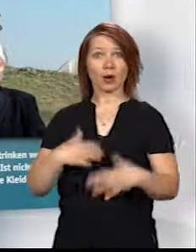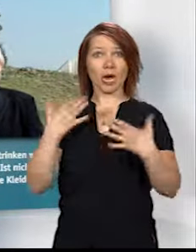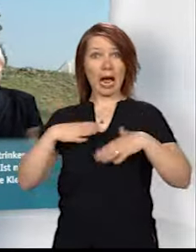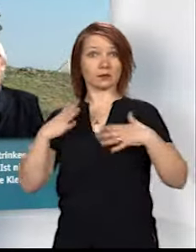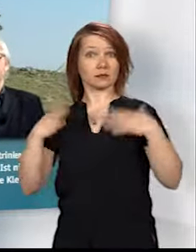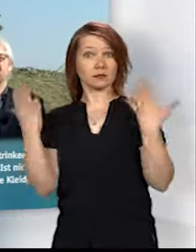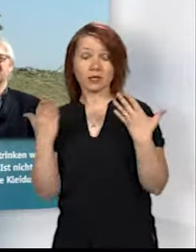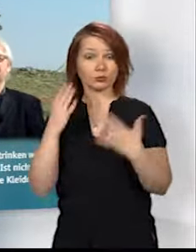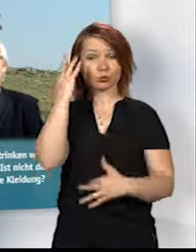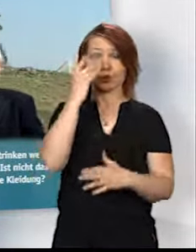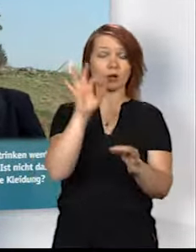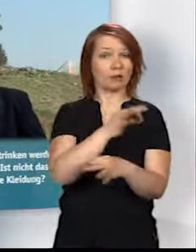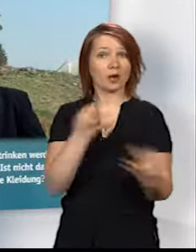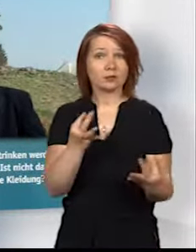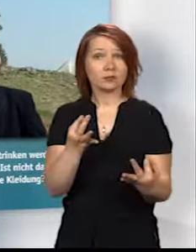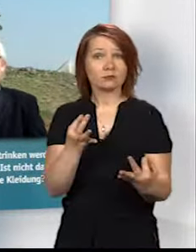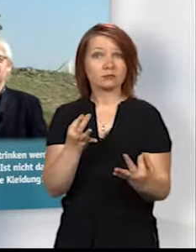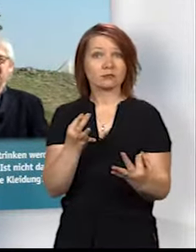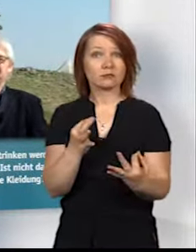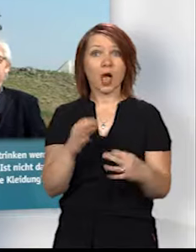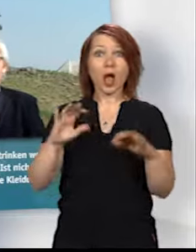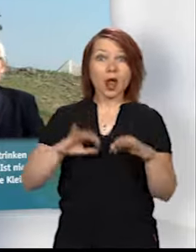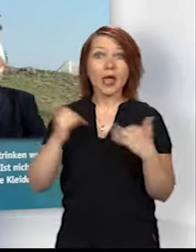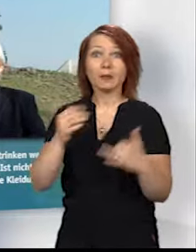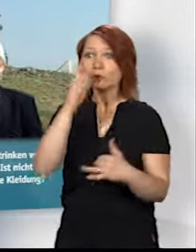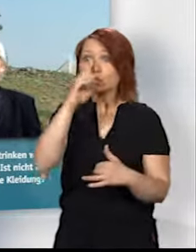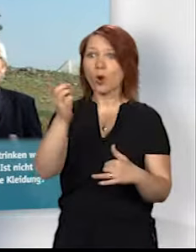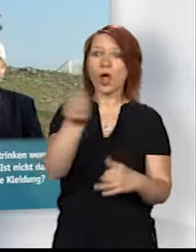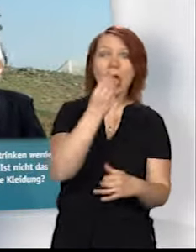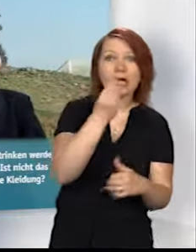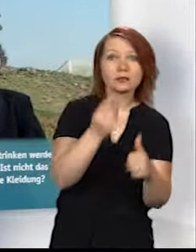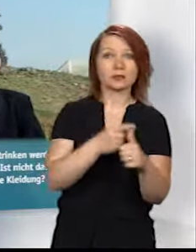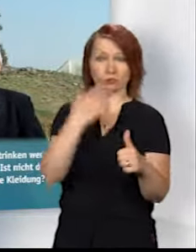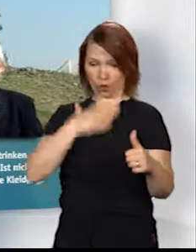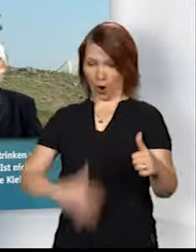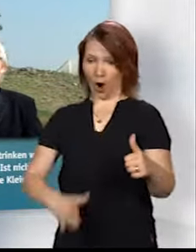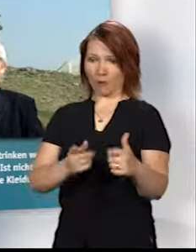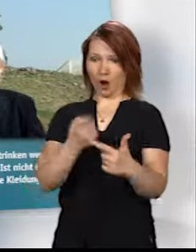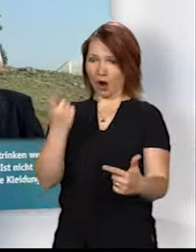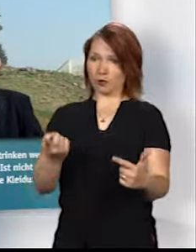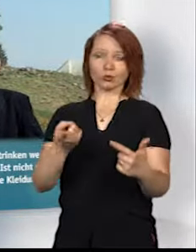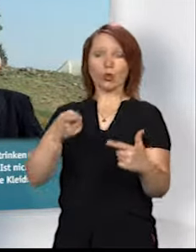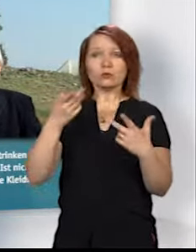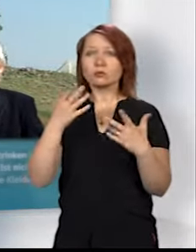was ihr anziehen werdet. Ist nicht das Leben mehr als die Speise und der Leib mehr als die Kleidung?